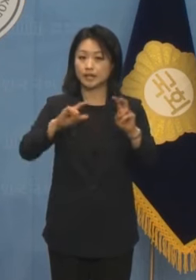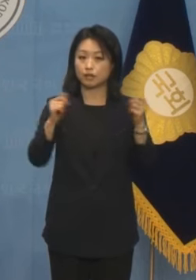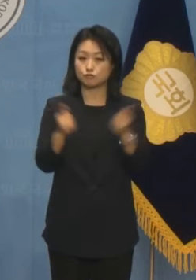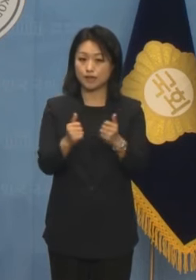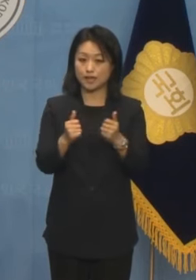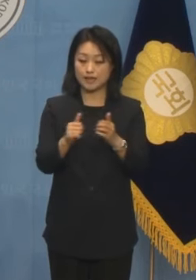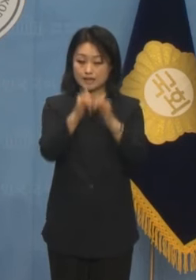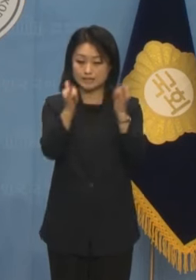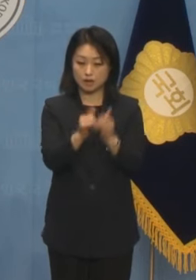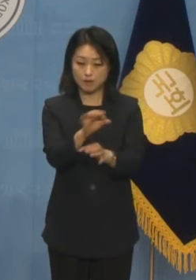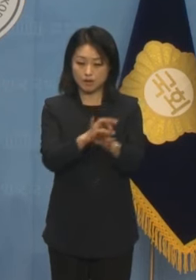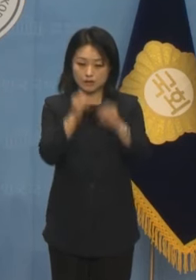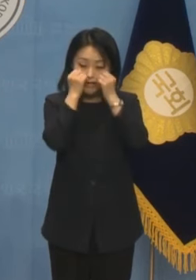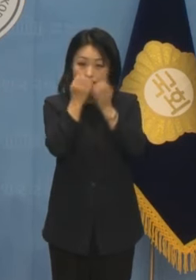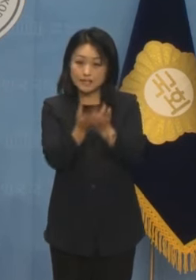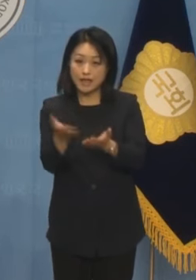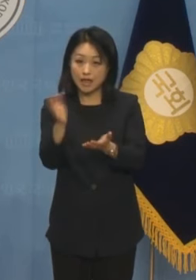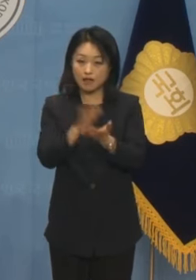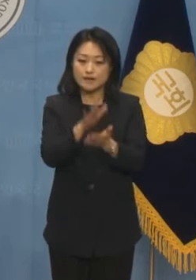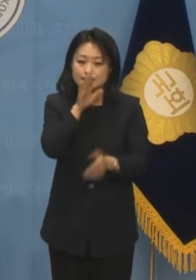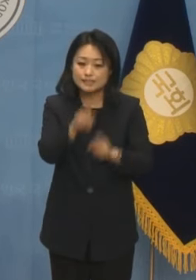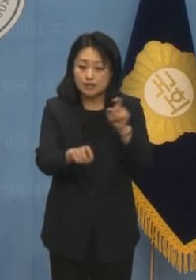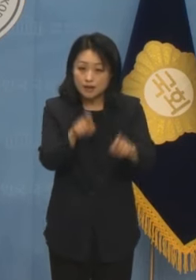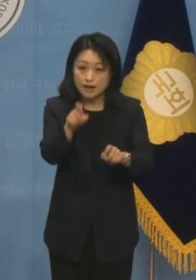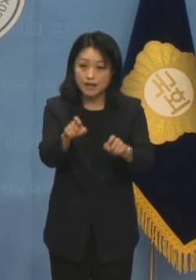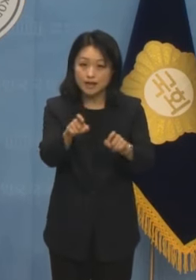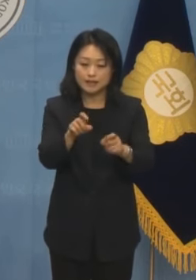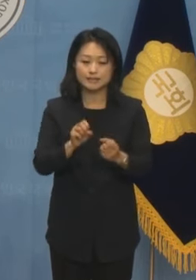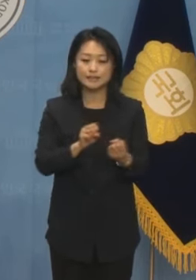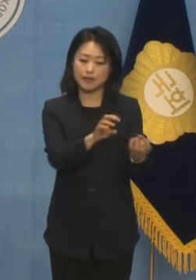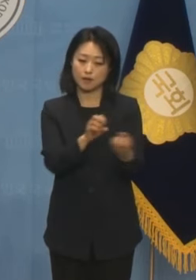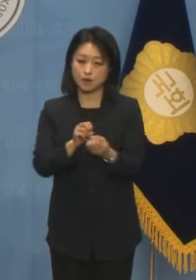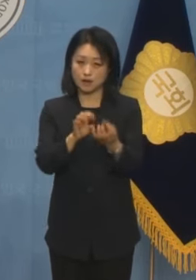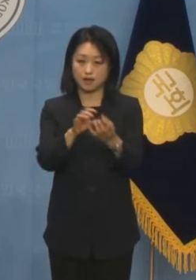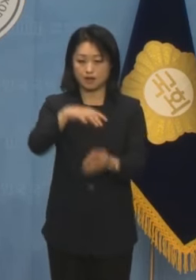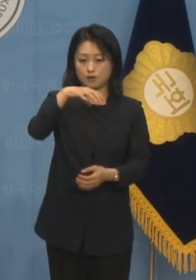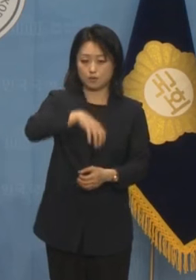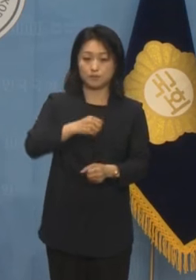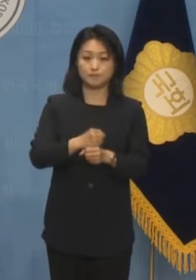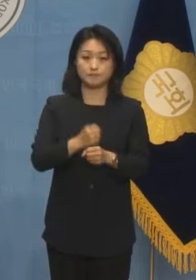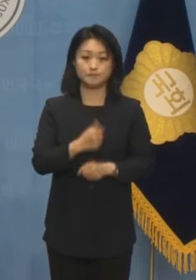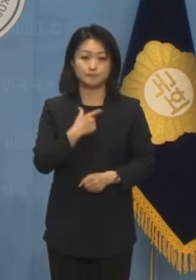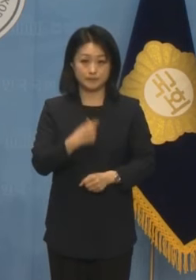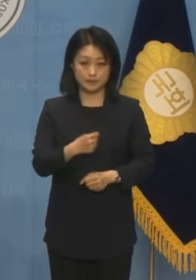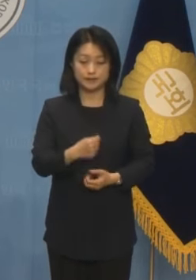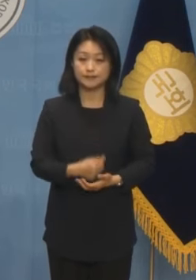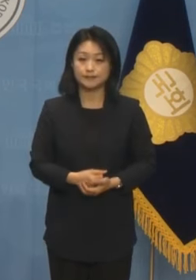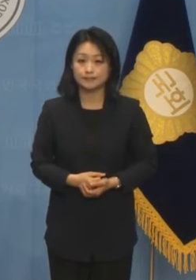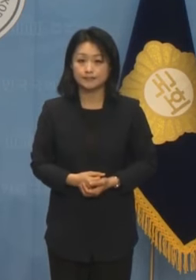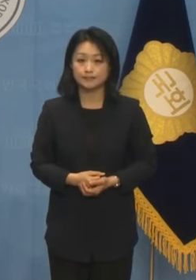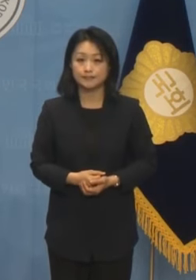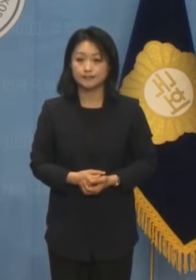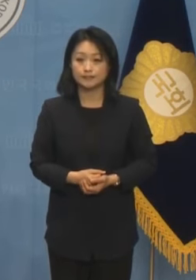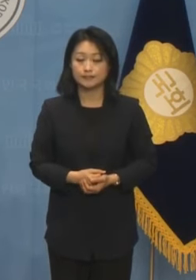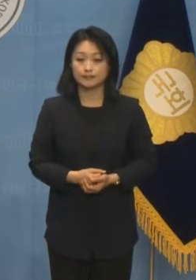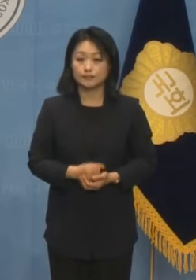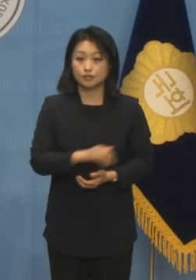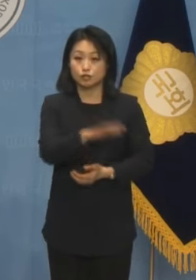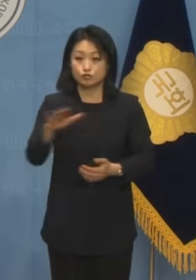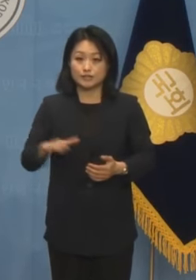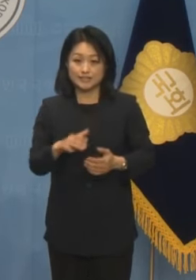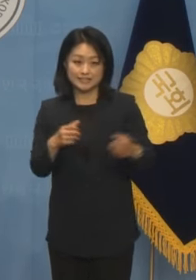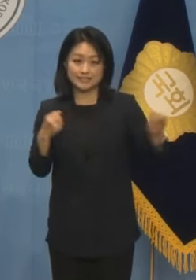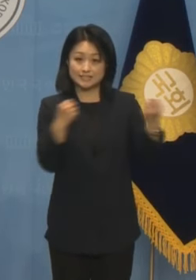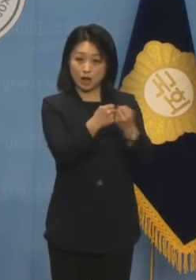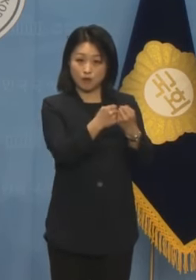사회경제개혁을 실천해 나가는 사회적 대화의 공간으로 만들어 나가도록 하겠습니다. 우리는 싸우는